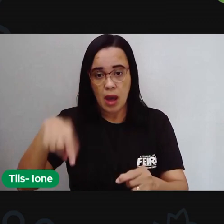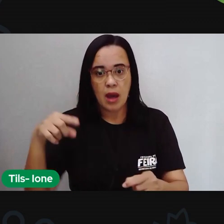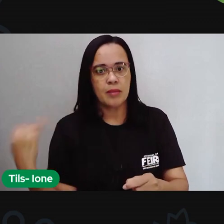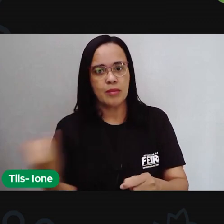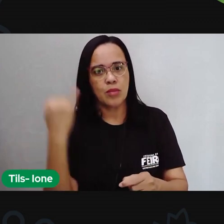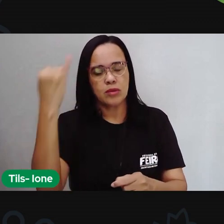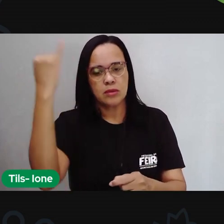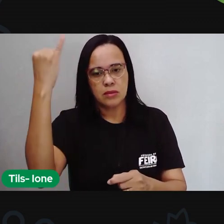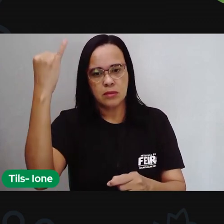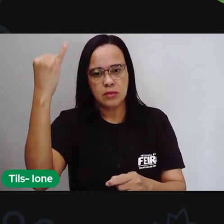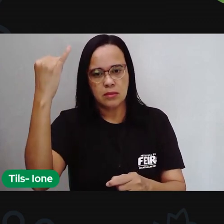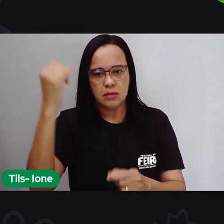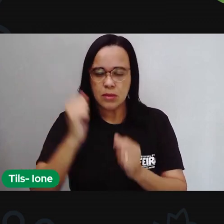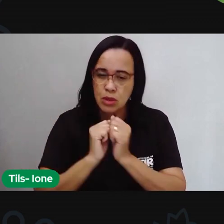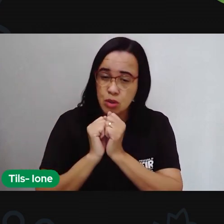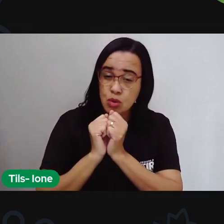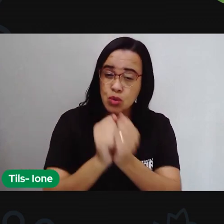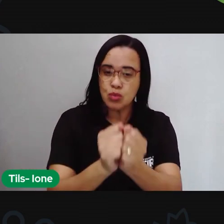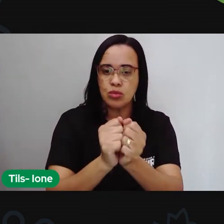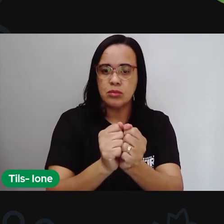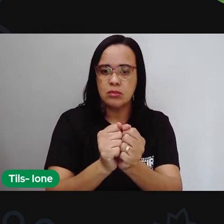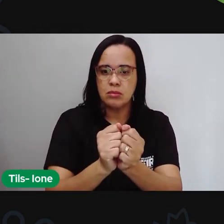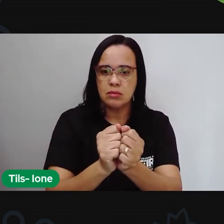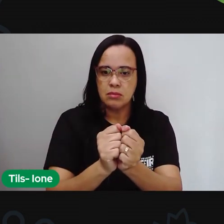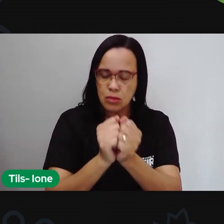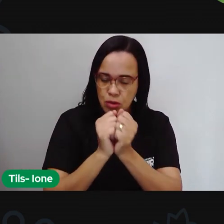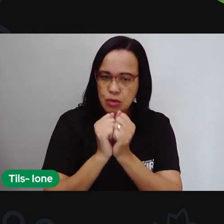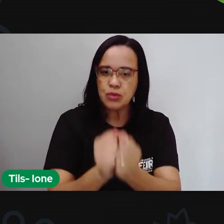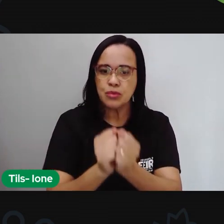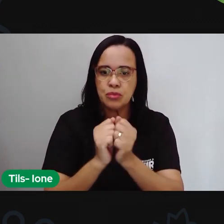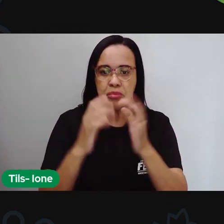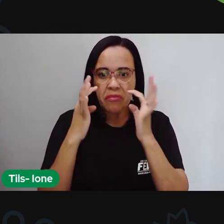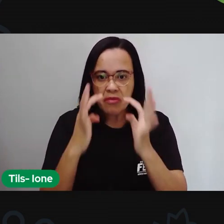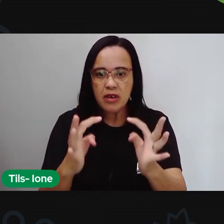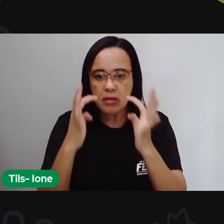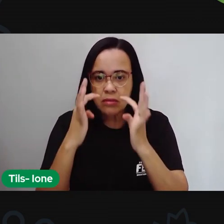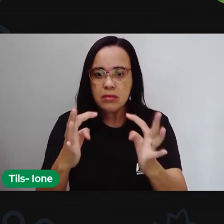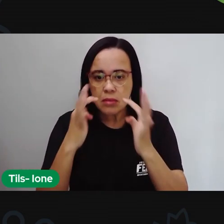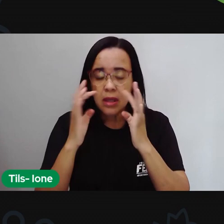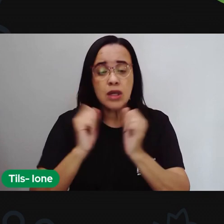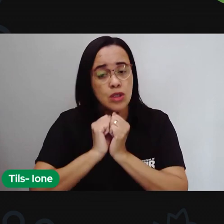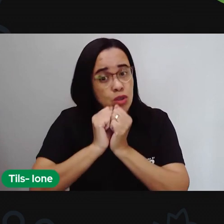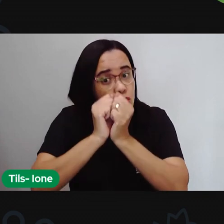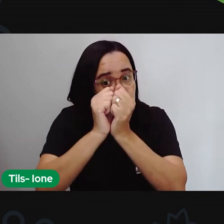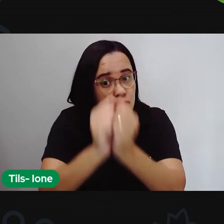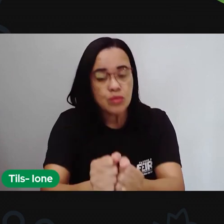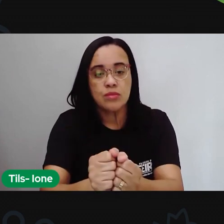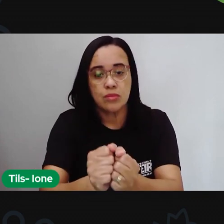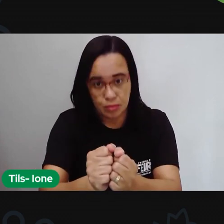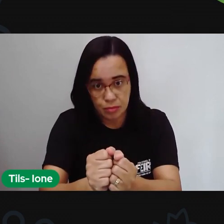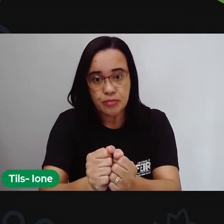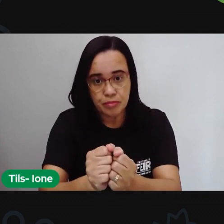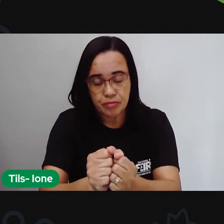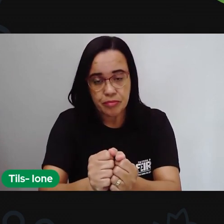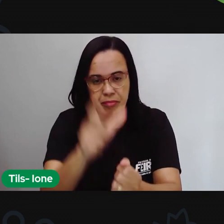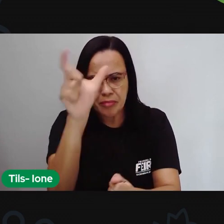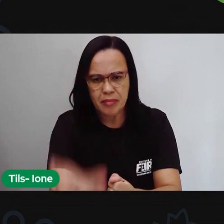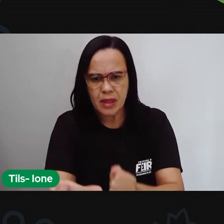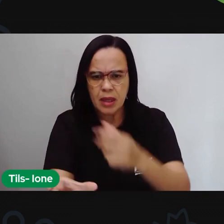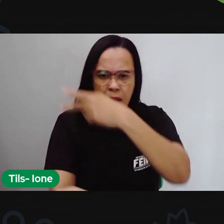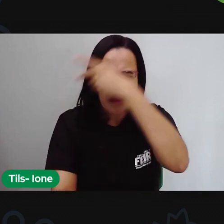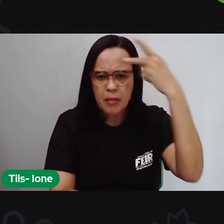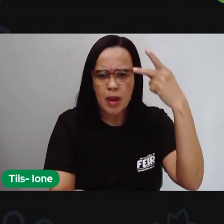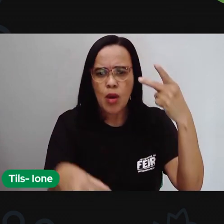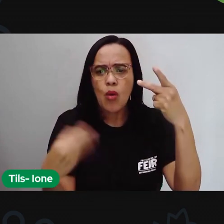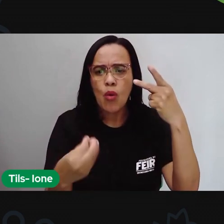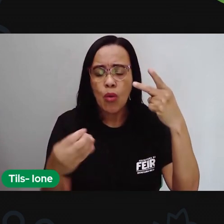bom acompanhar alguém que acompanhe que observe junto com você alguém com mais experiência para